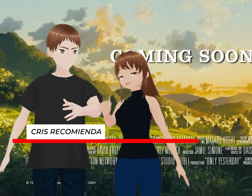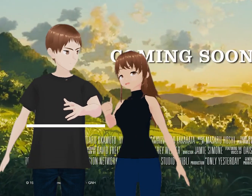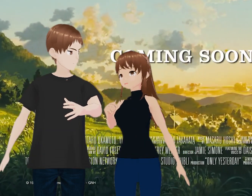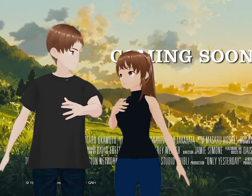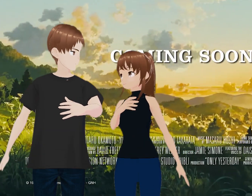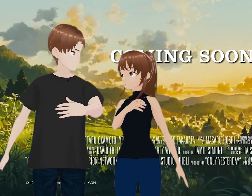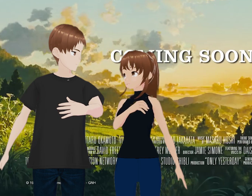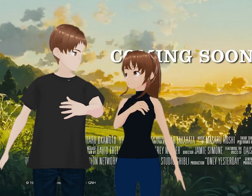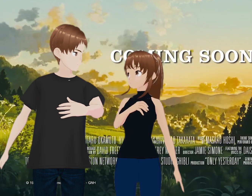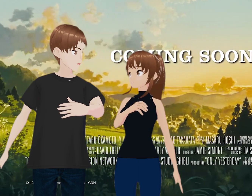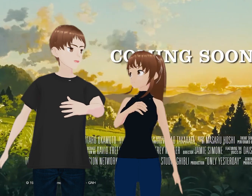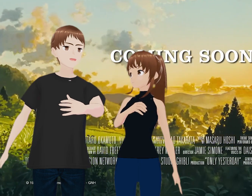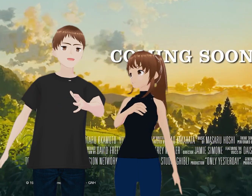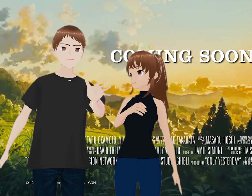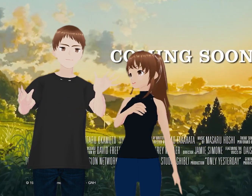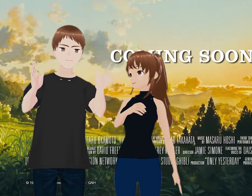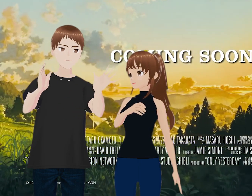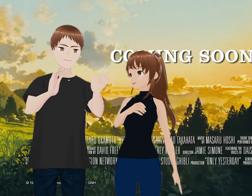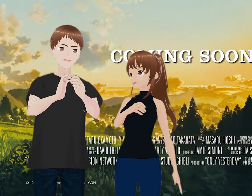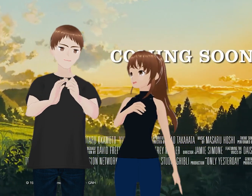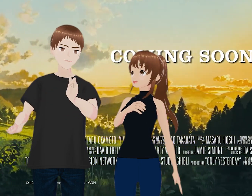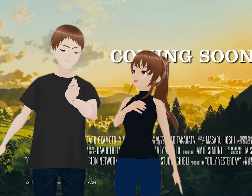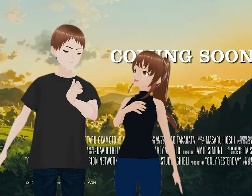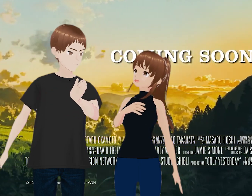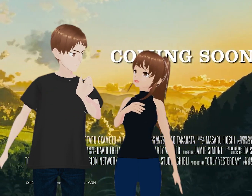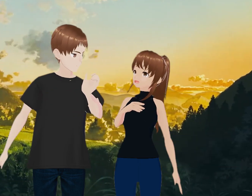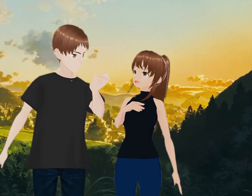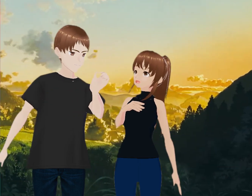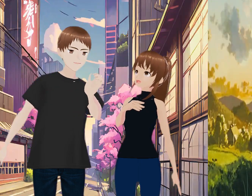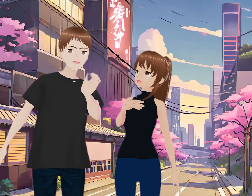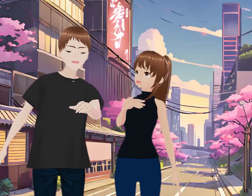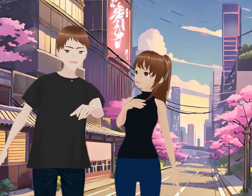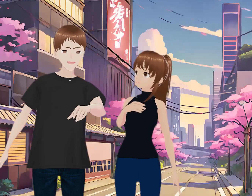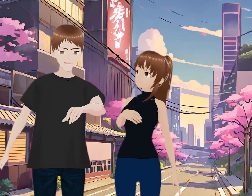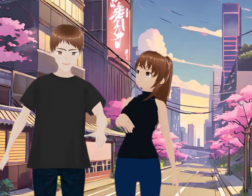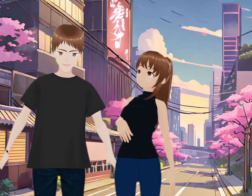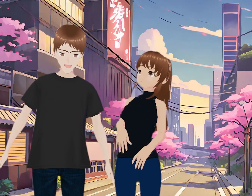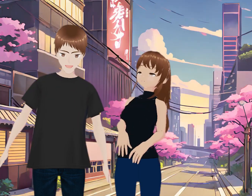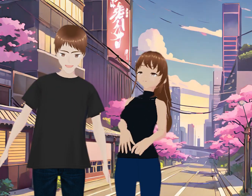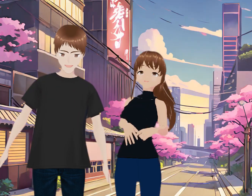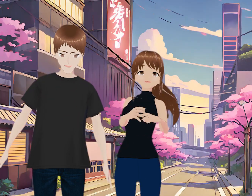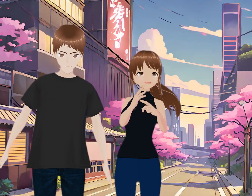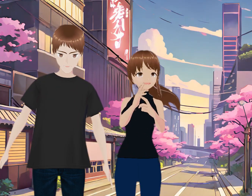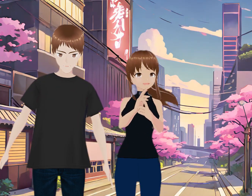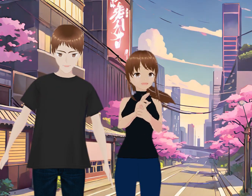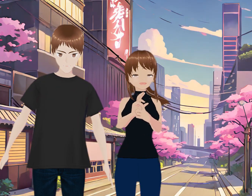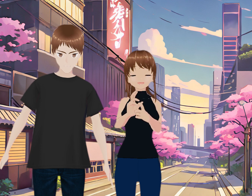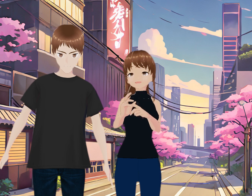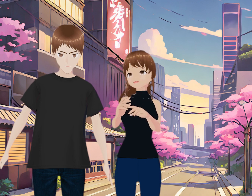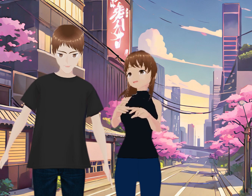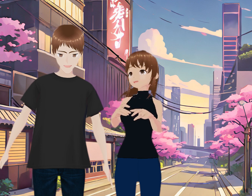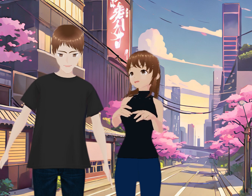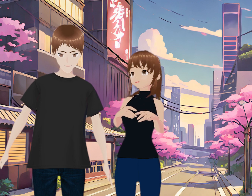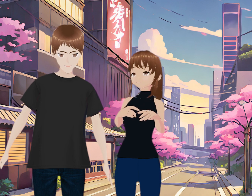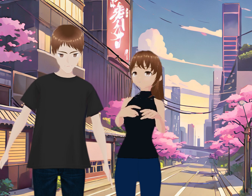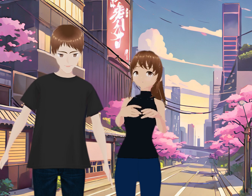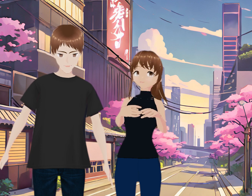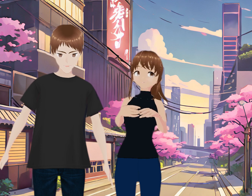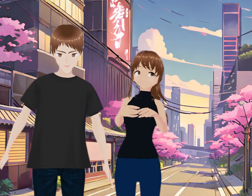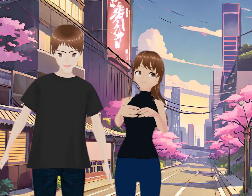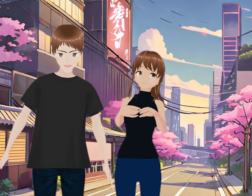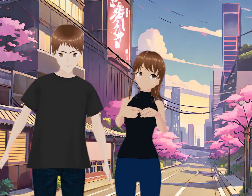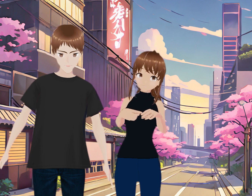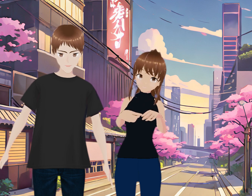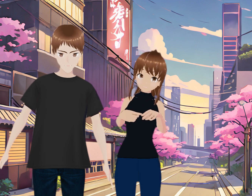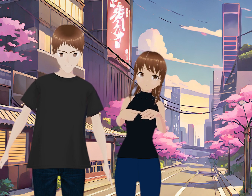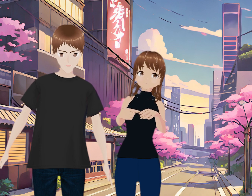Súper recomendable Ok Tenemos esa recomendación Y curiosamente Ahorita que mencionas Vamos a viajar un poco En el tiempo En